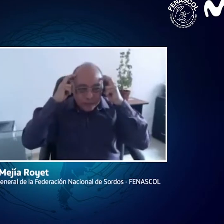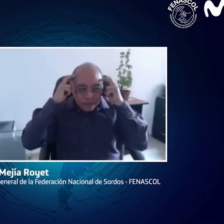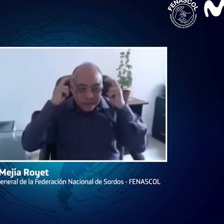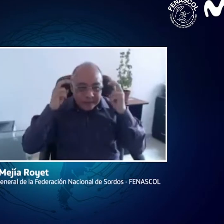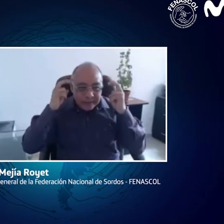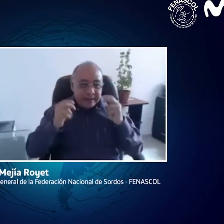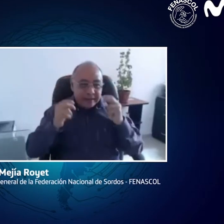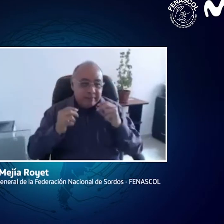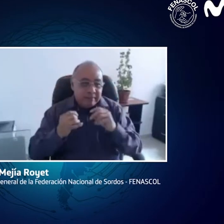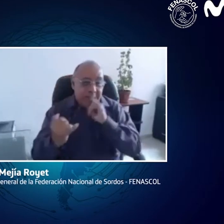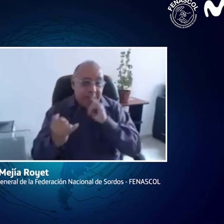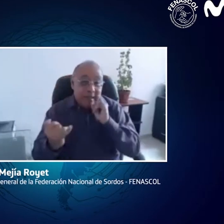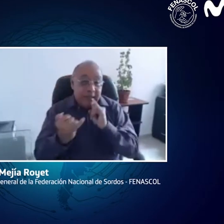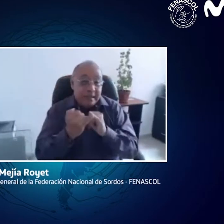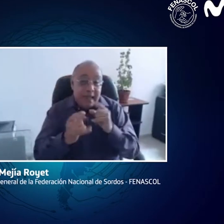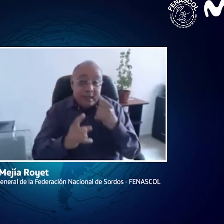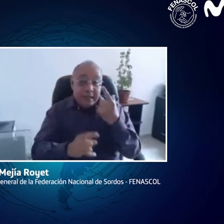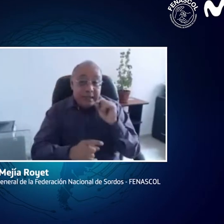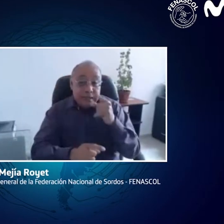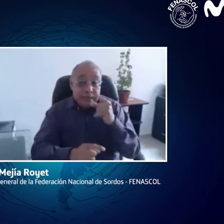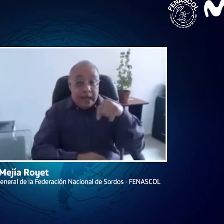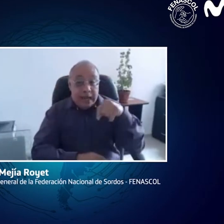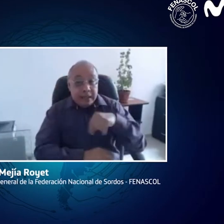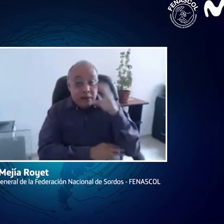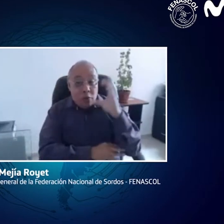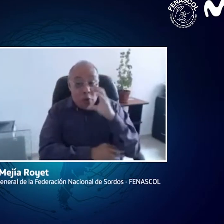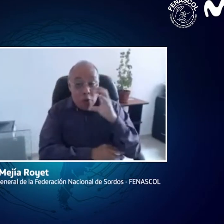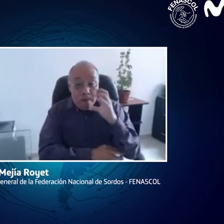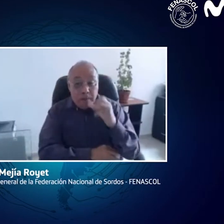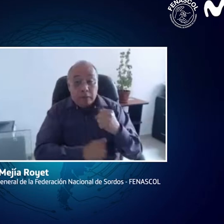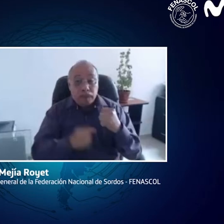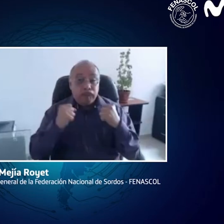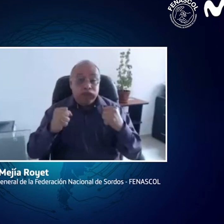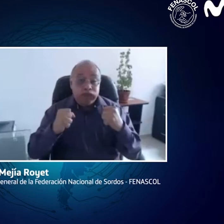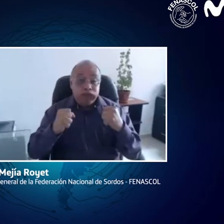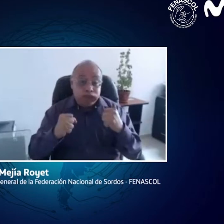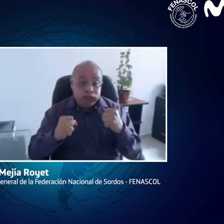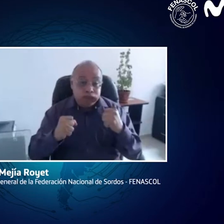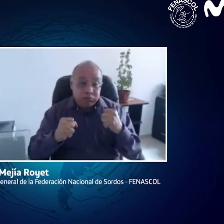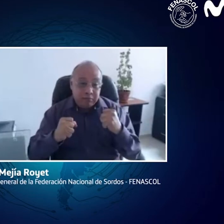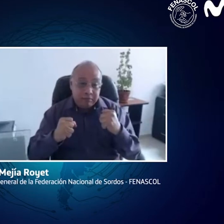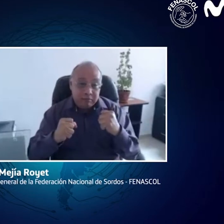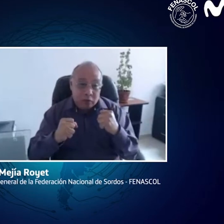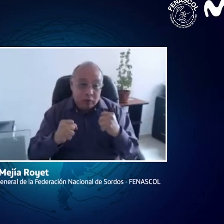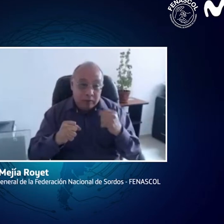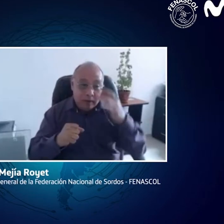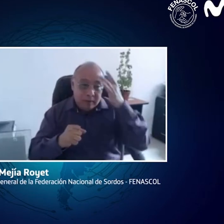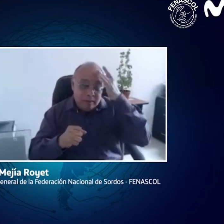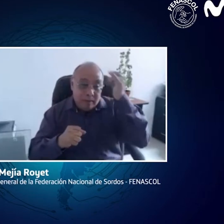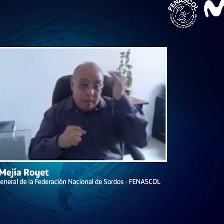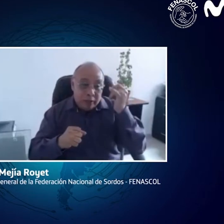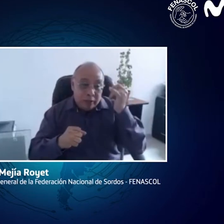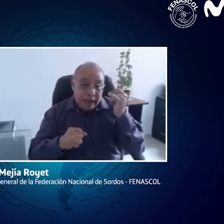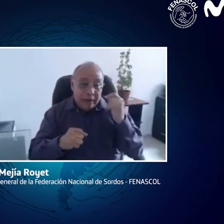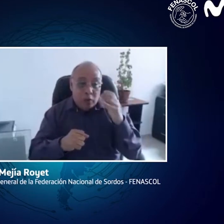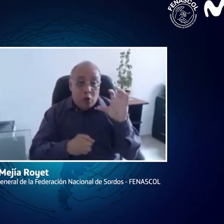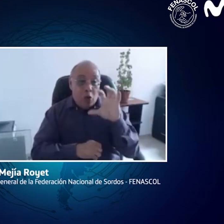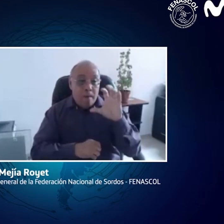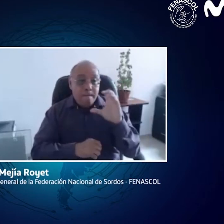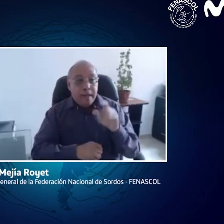supuesto, generar un desarrollo en nuestro país. Nosotros somos los primeros en Latinoamérica de tener estos